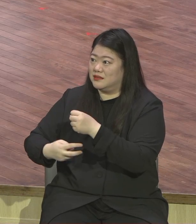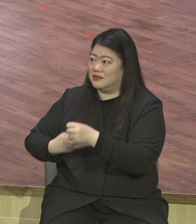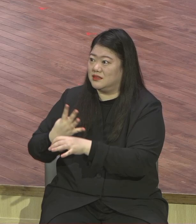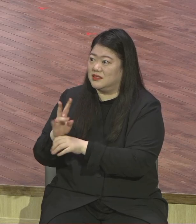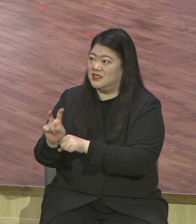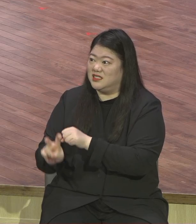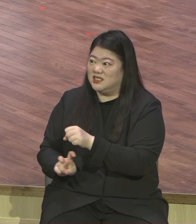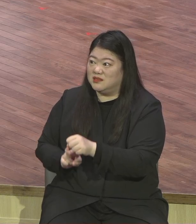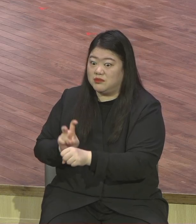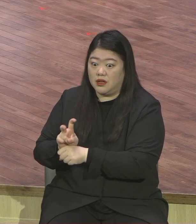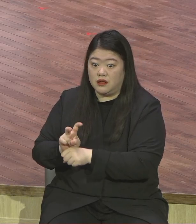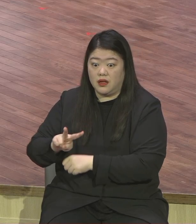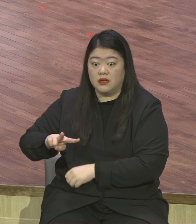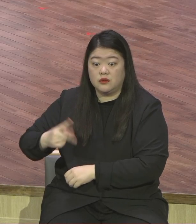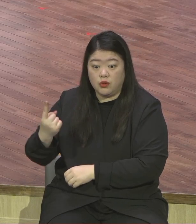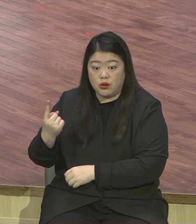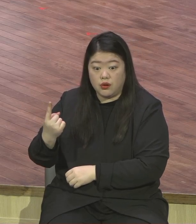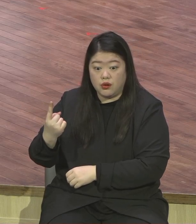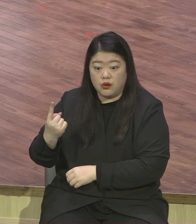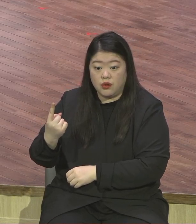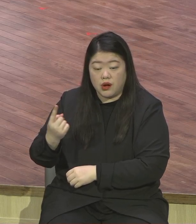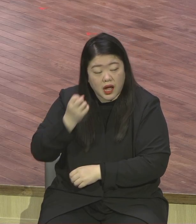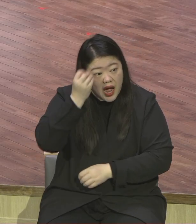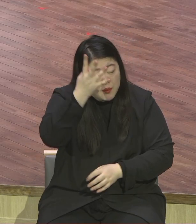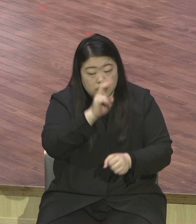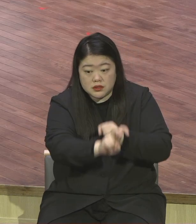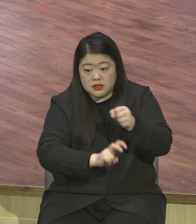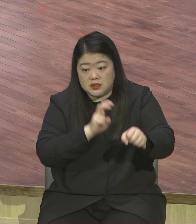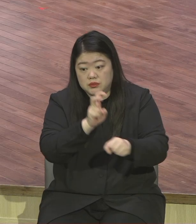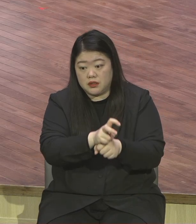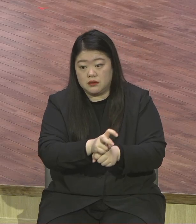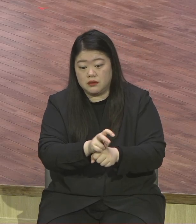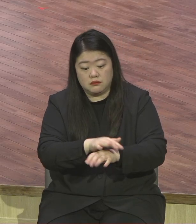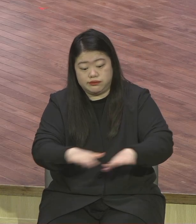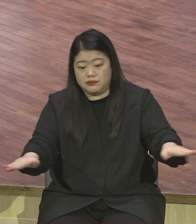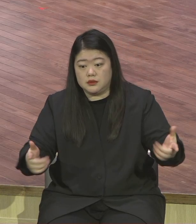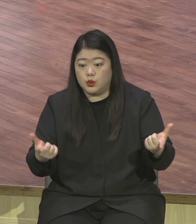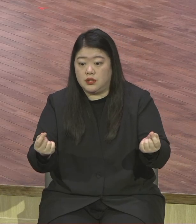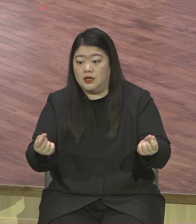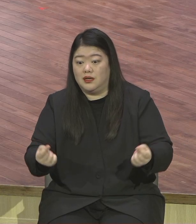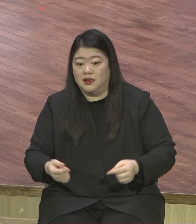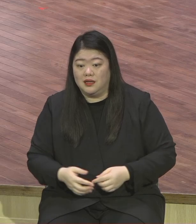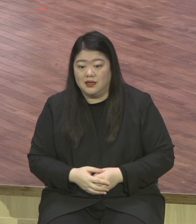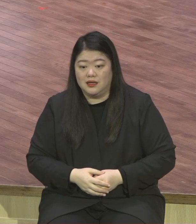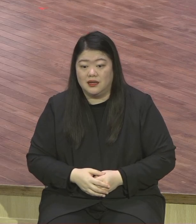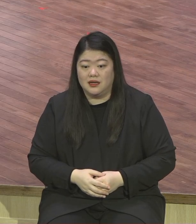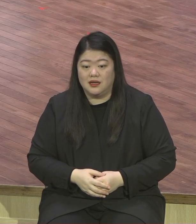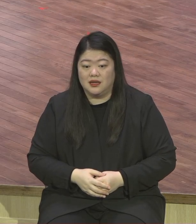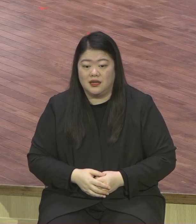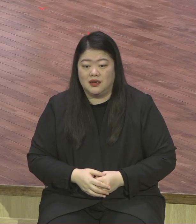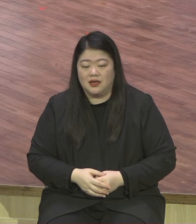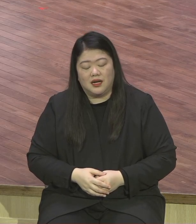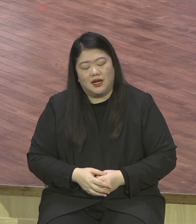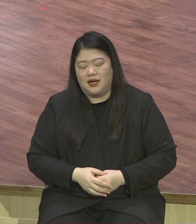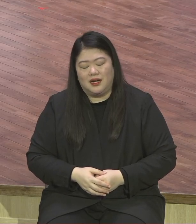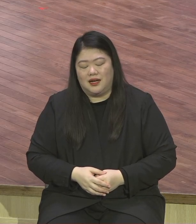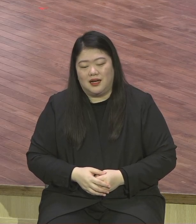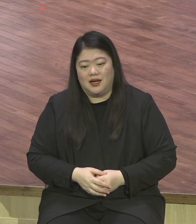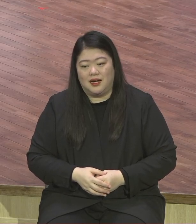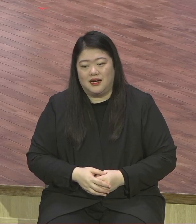제자들이요 이 철없는 질문 이 철없는 질문 이 철없는 사람들이 너무 많아요 자리사함하고 앉아있어